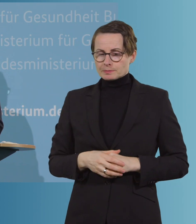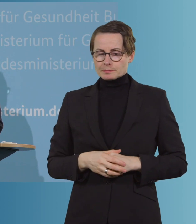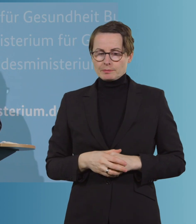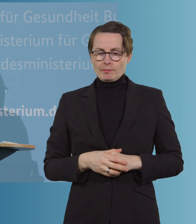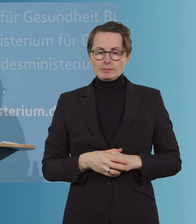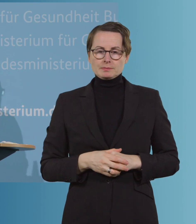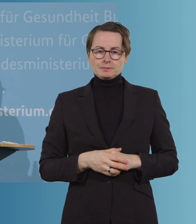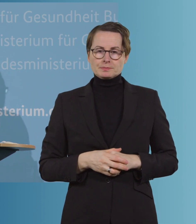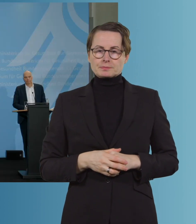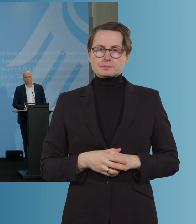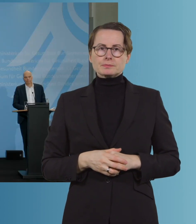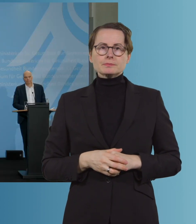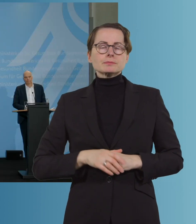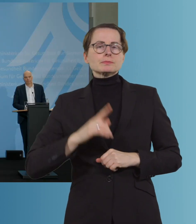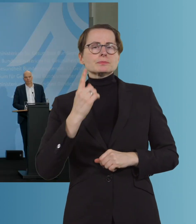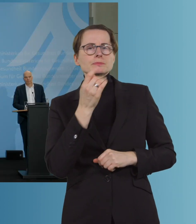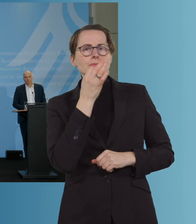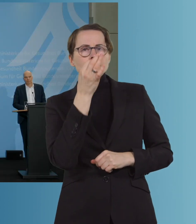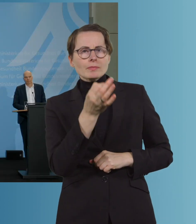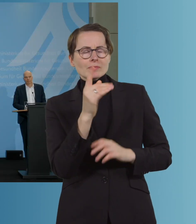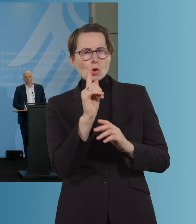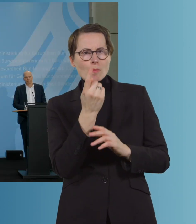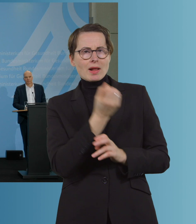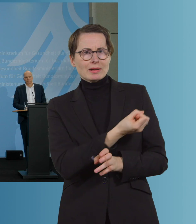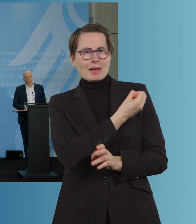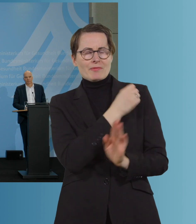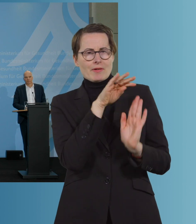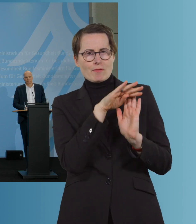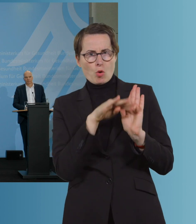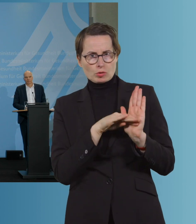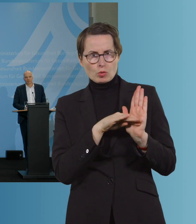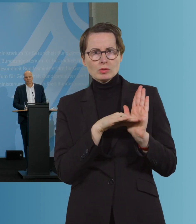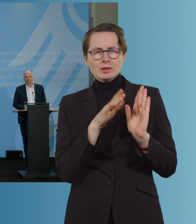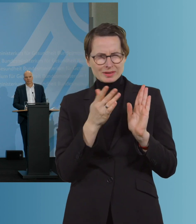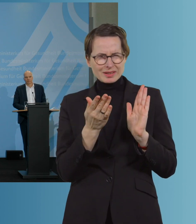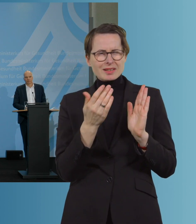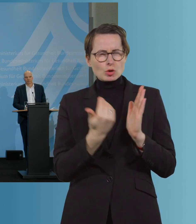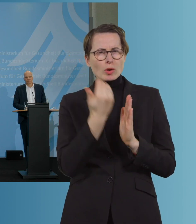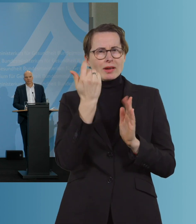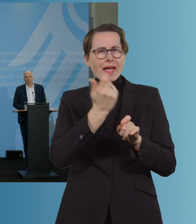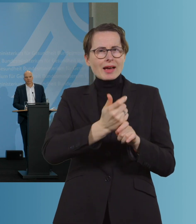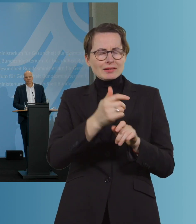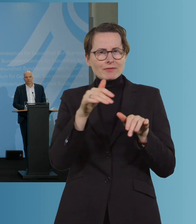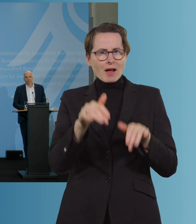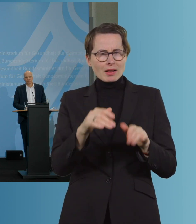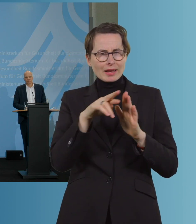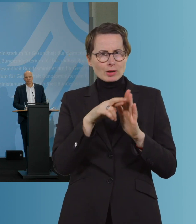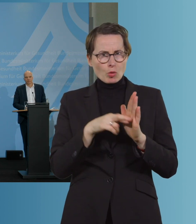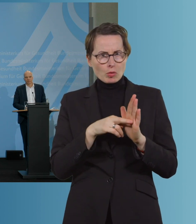Ich hätte nochmal eine Nachfrage zu der Impfverordnung. Die neue Härtefallregelung, würde die auch beinhalten, dass in Zukunft Amtsärzte,